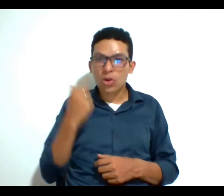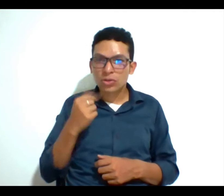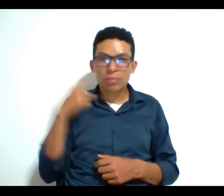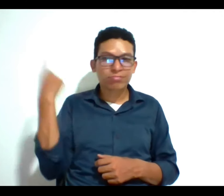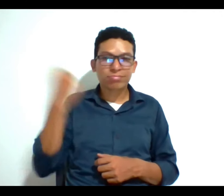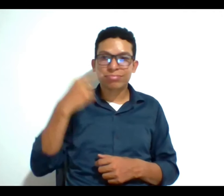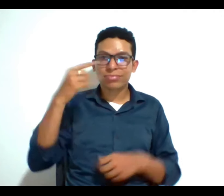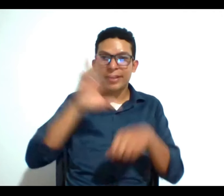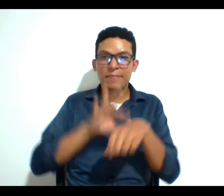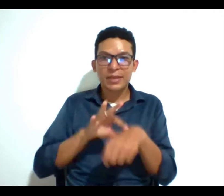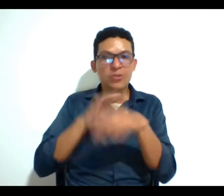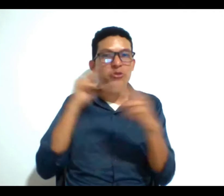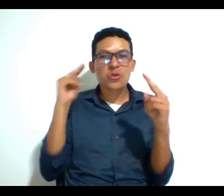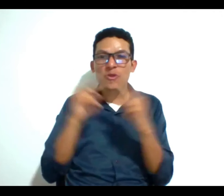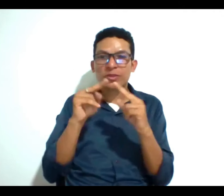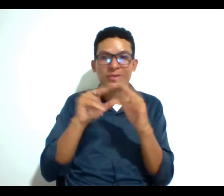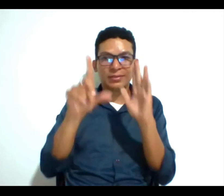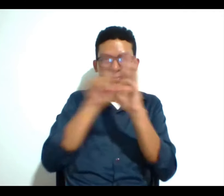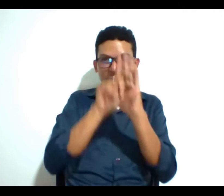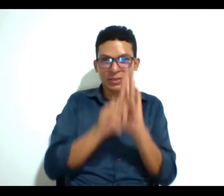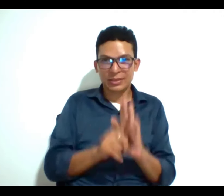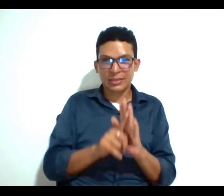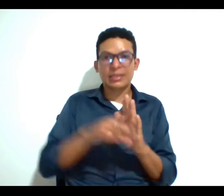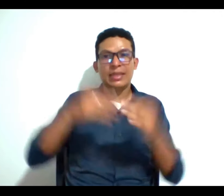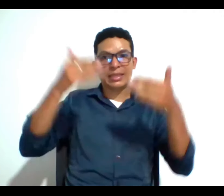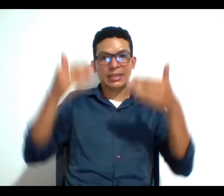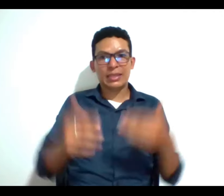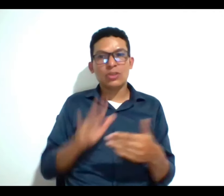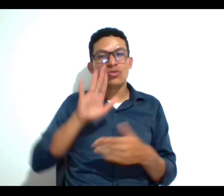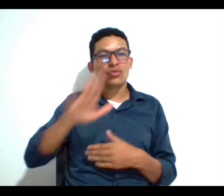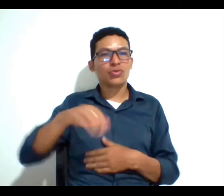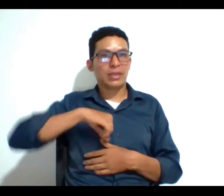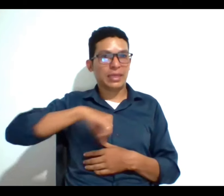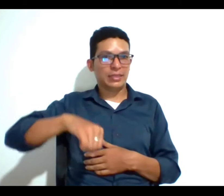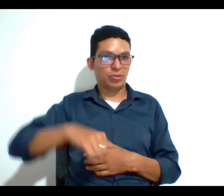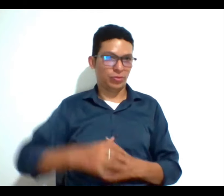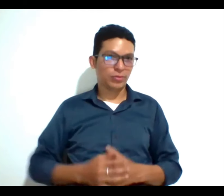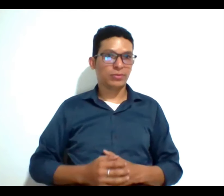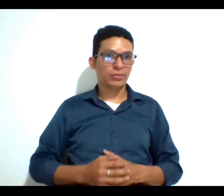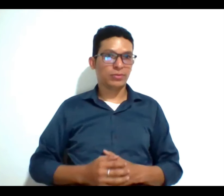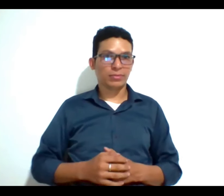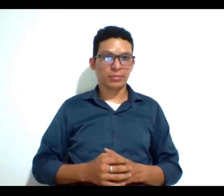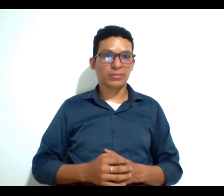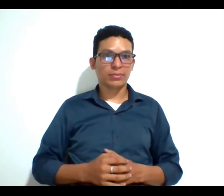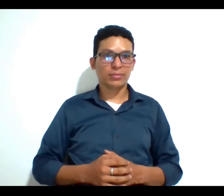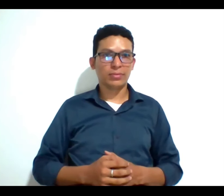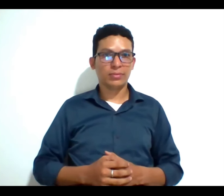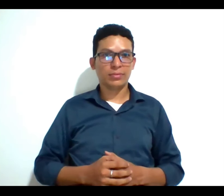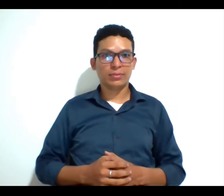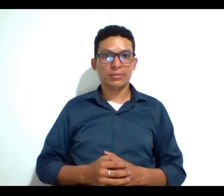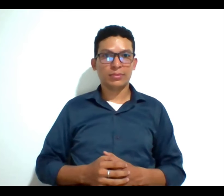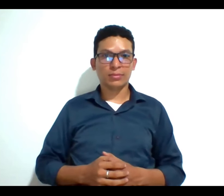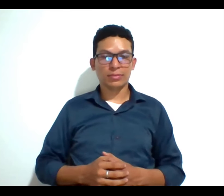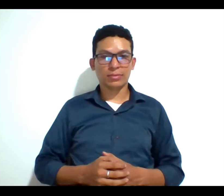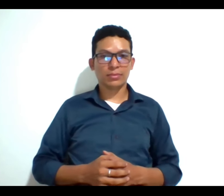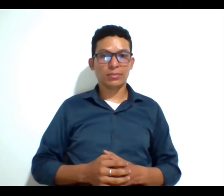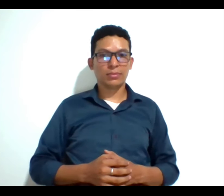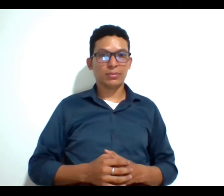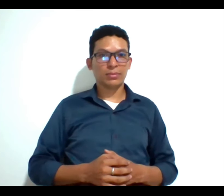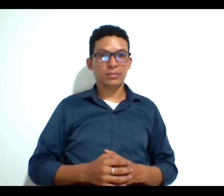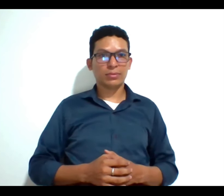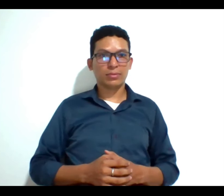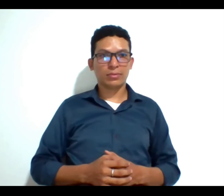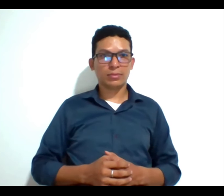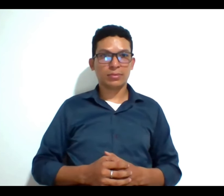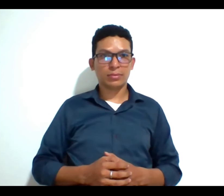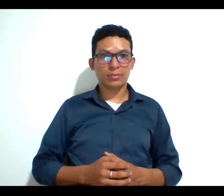de salud no conocen la legislación respecto a la discapacidad y sus respectivos derechos entonces le doy la palabra aquí al doctor